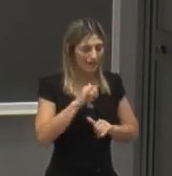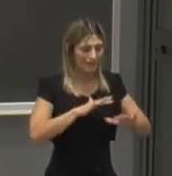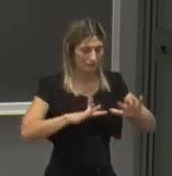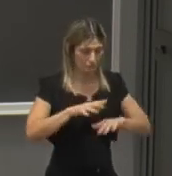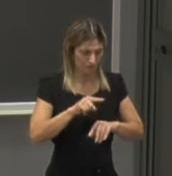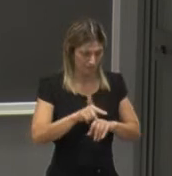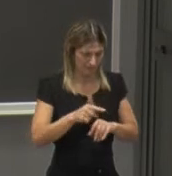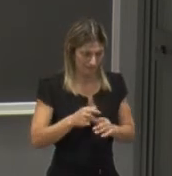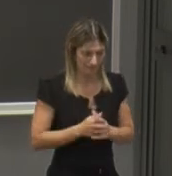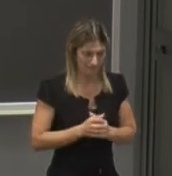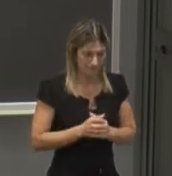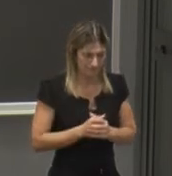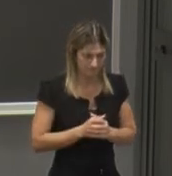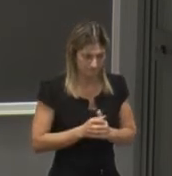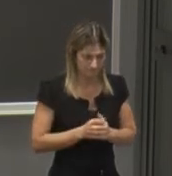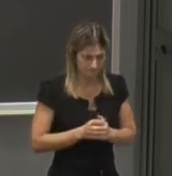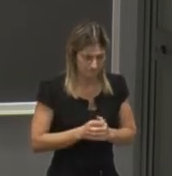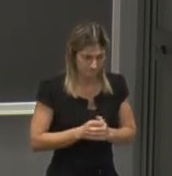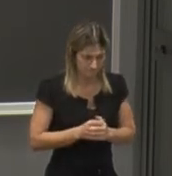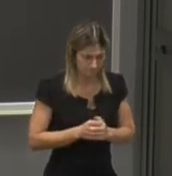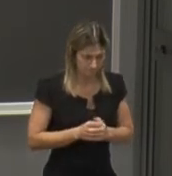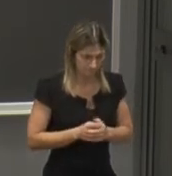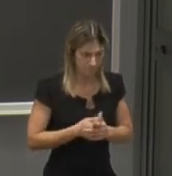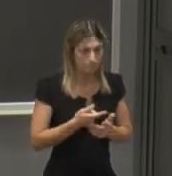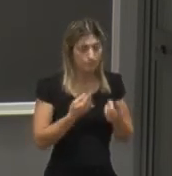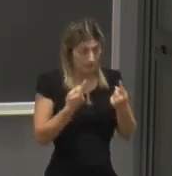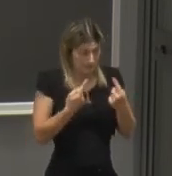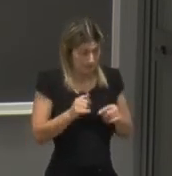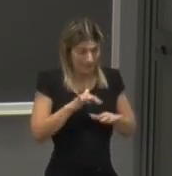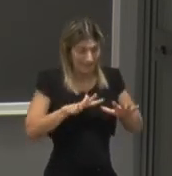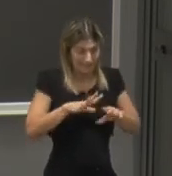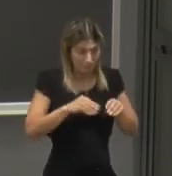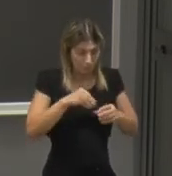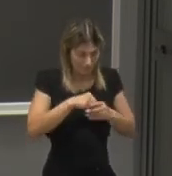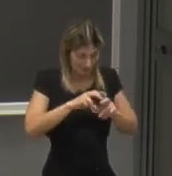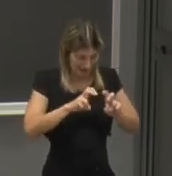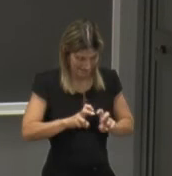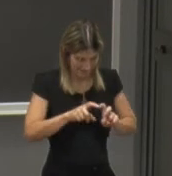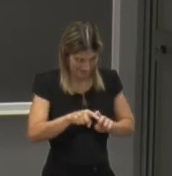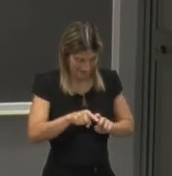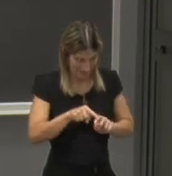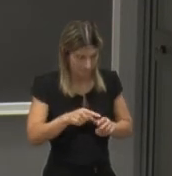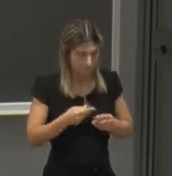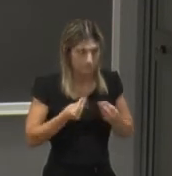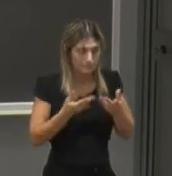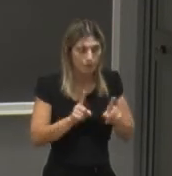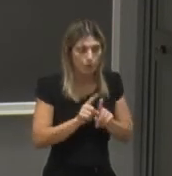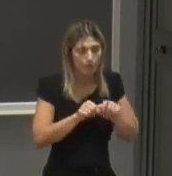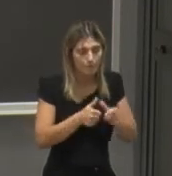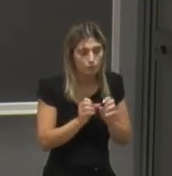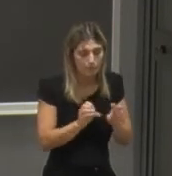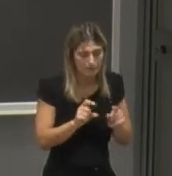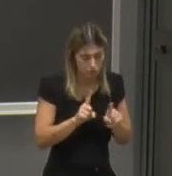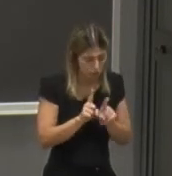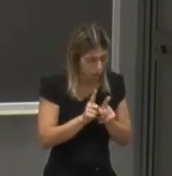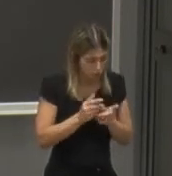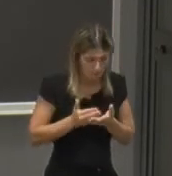dove sostanzialmente viene in qualche modo data una formazione ad